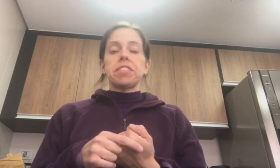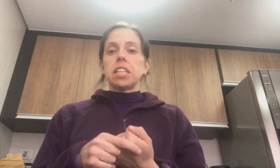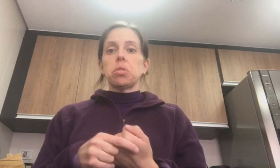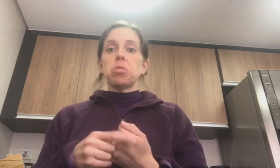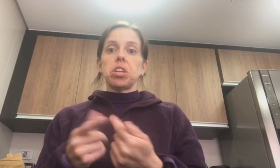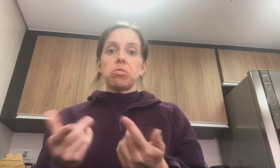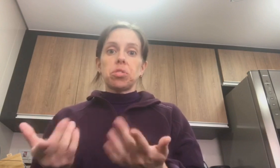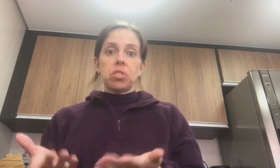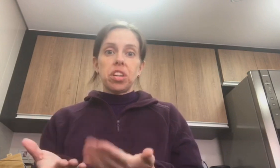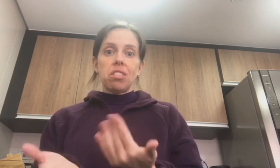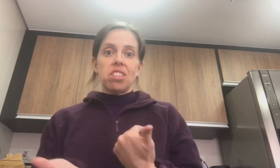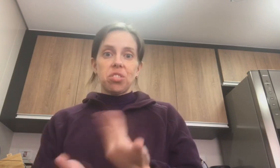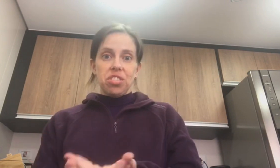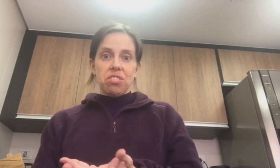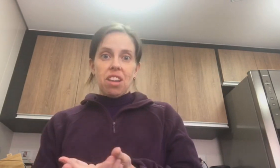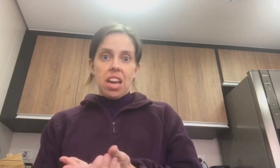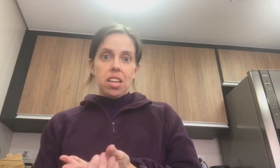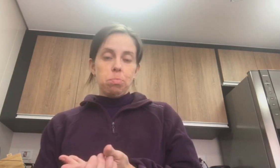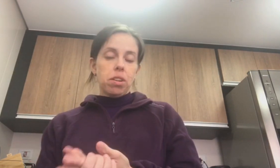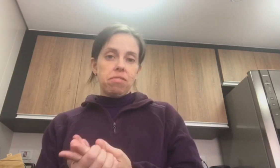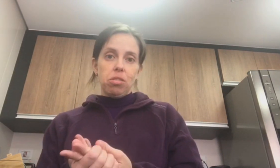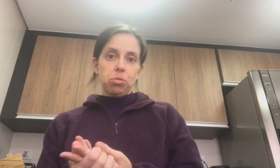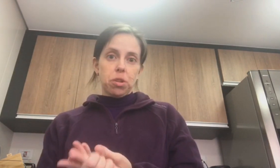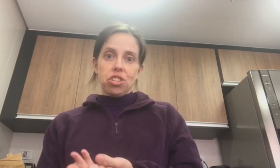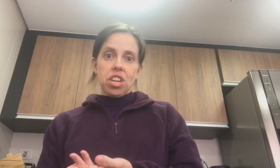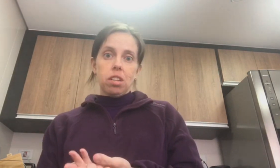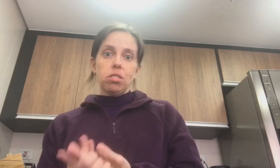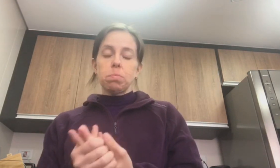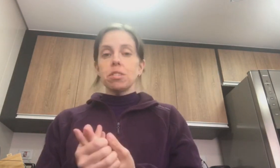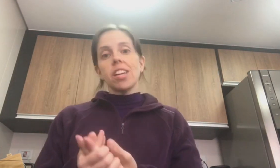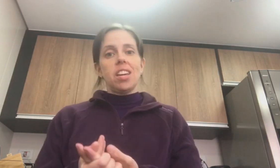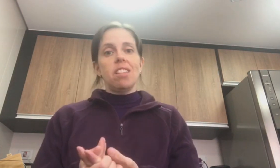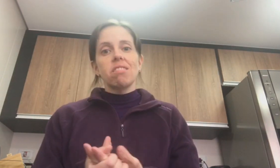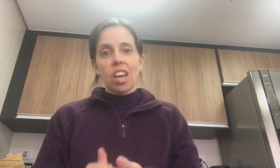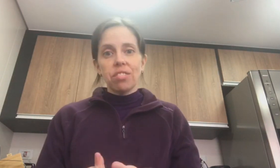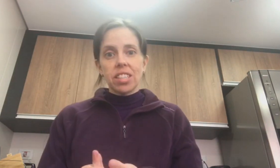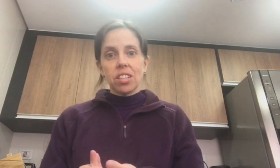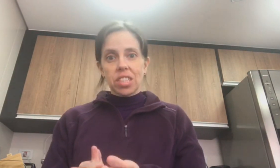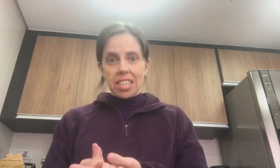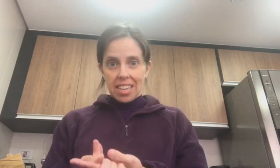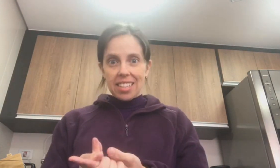fazendo reuniões online pra ver os projetos. Porque eu não quero ficar saindo com as crianças.